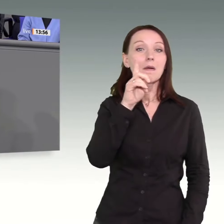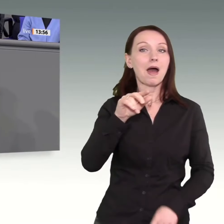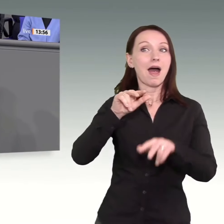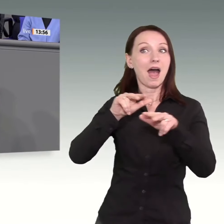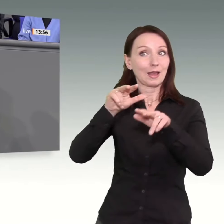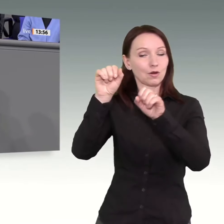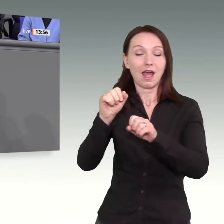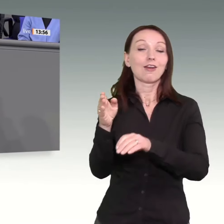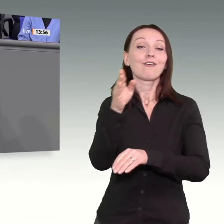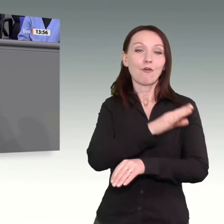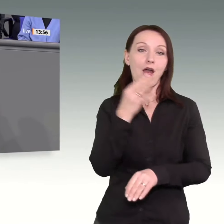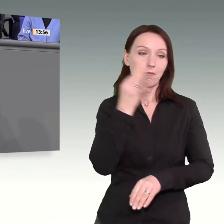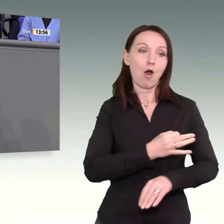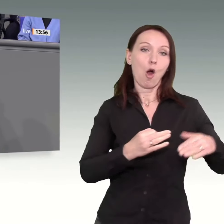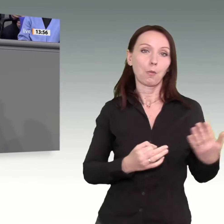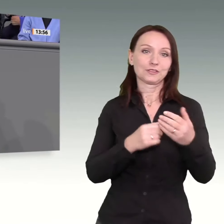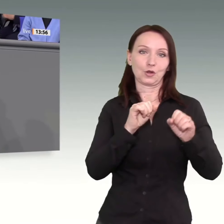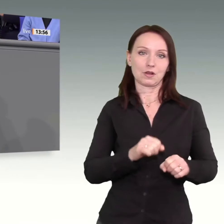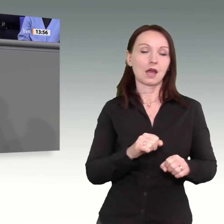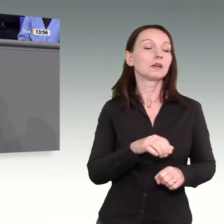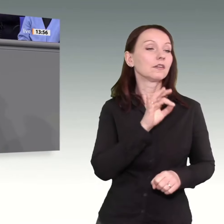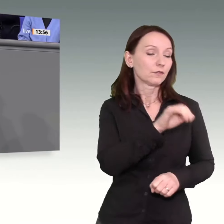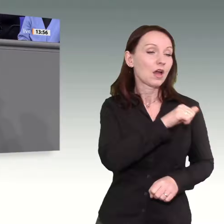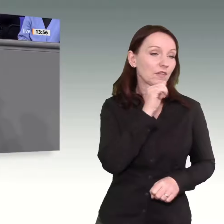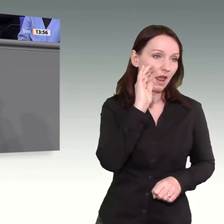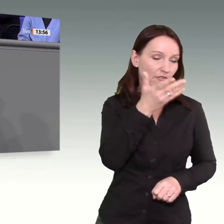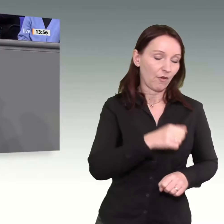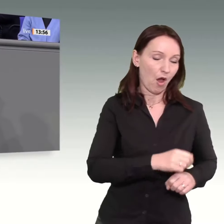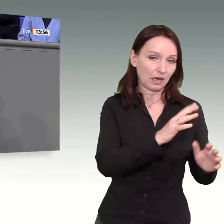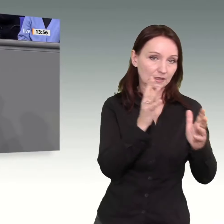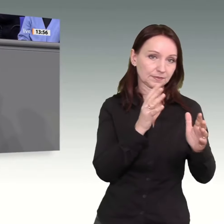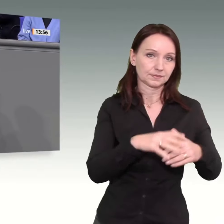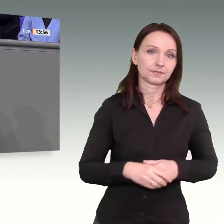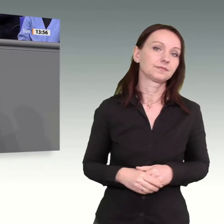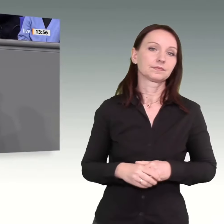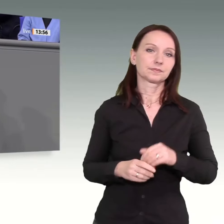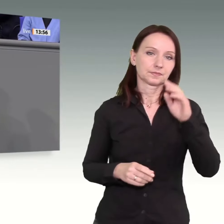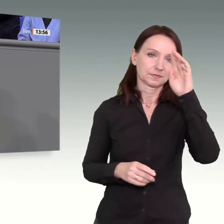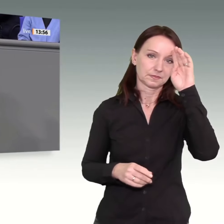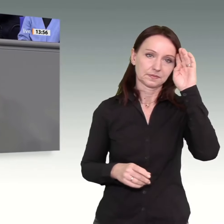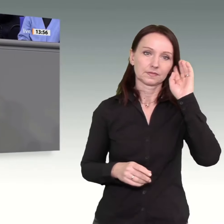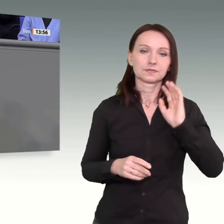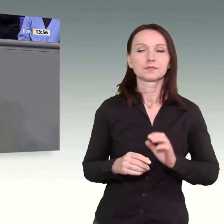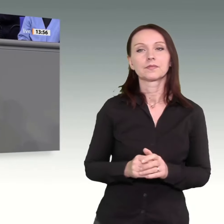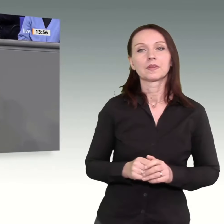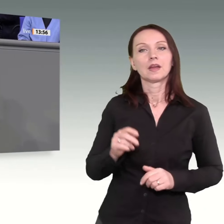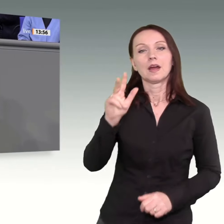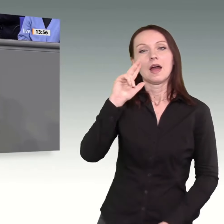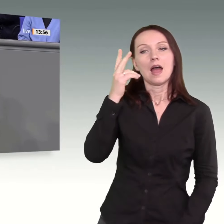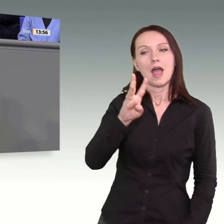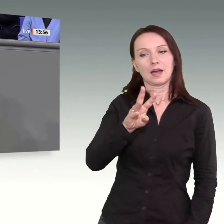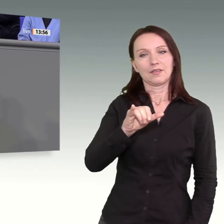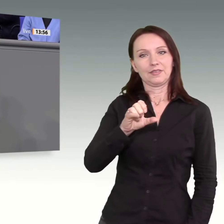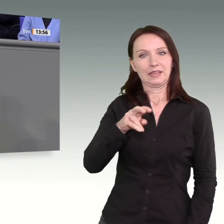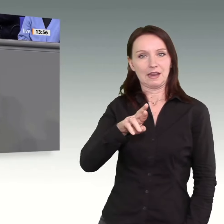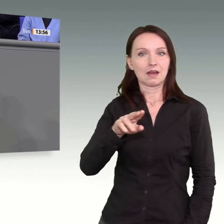Ich wünsche Ihnen viel Erfolg dabei. Und Herr Wiener, Sie haben ja am Anfang gesagt, Sie haben ja am Anfang